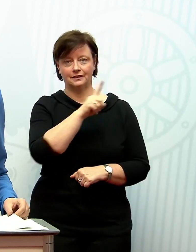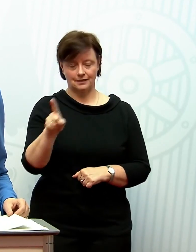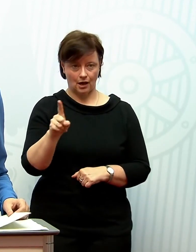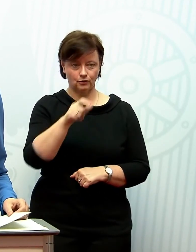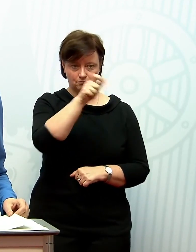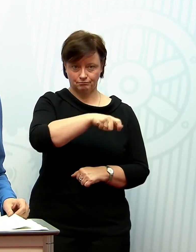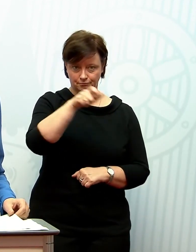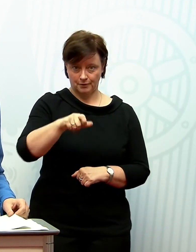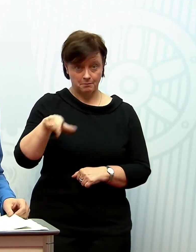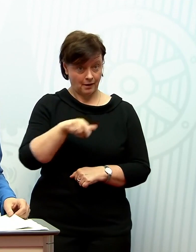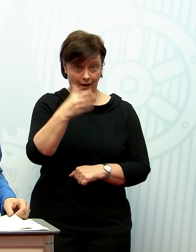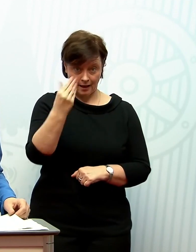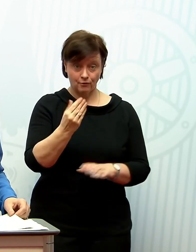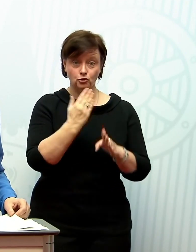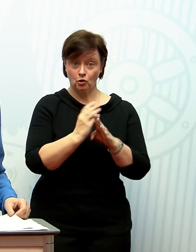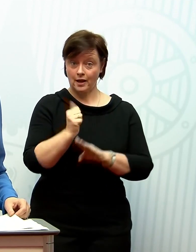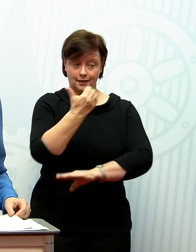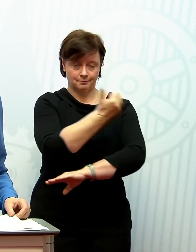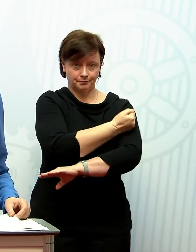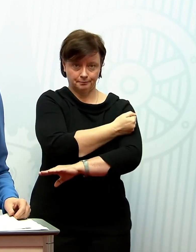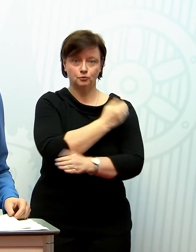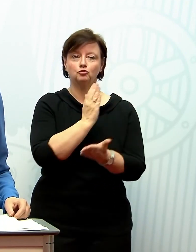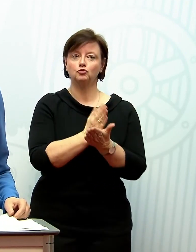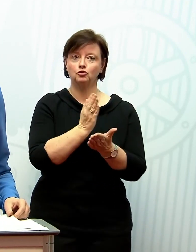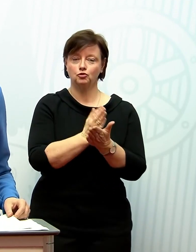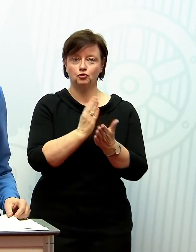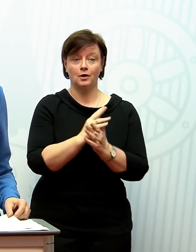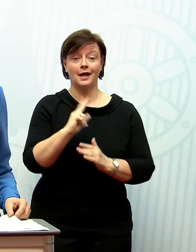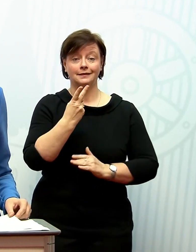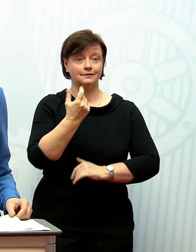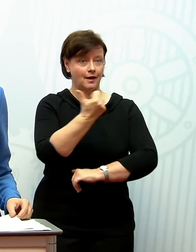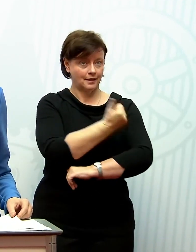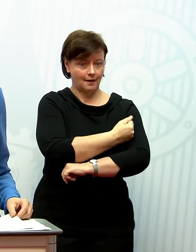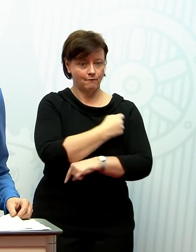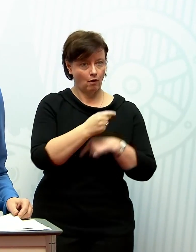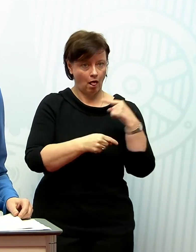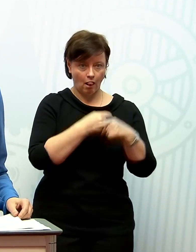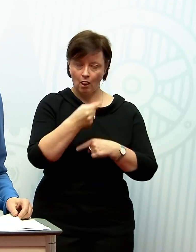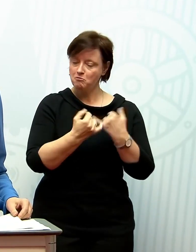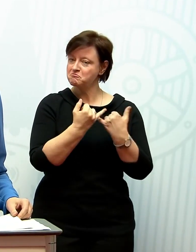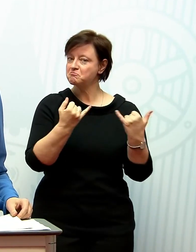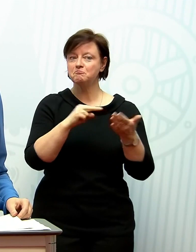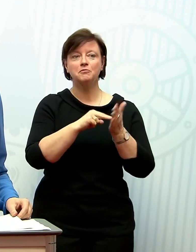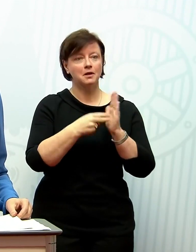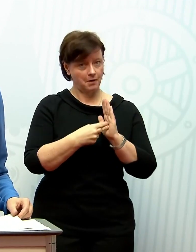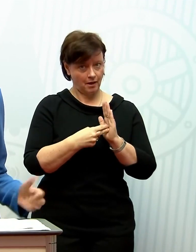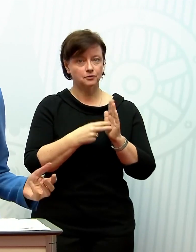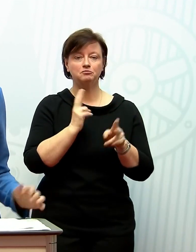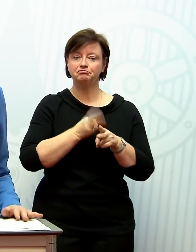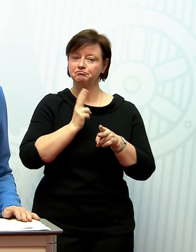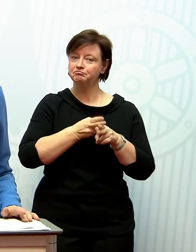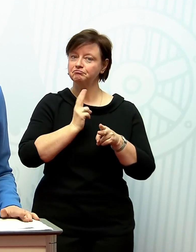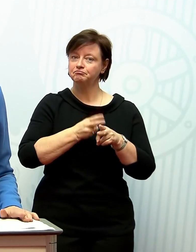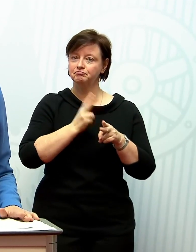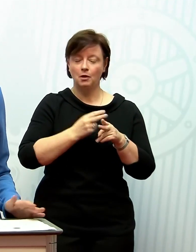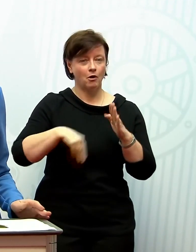-Pfälzer und Rheinland-Pfälzerinnen sind inzwischen erstmals geimpft. Die Zweitimpfungen laufen wie geplant und auch auf volle